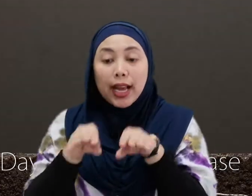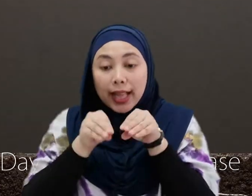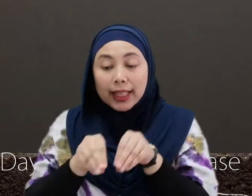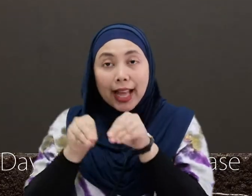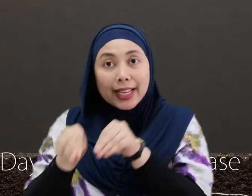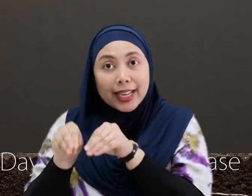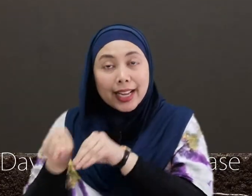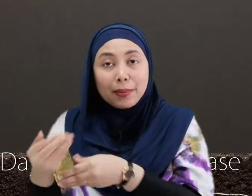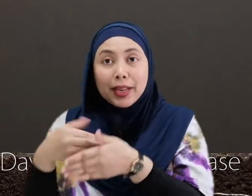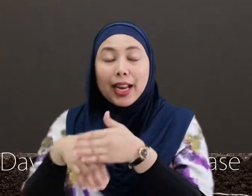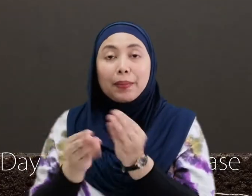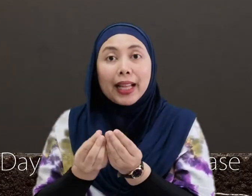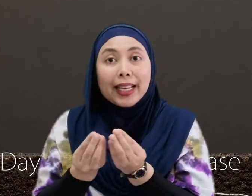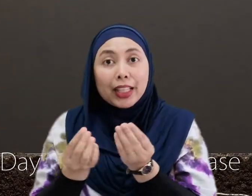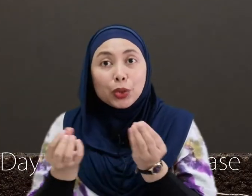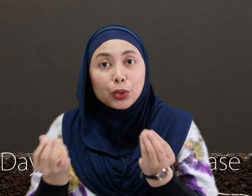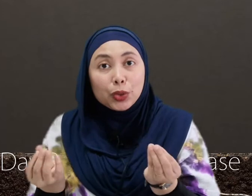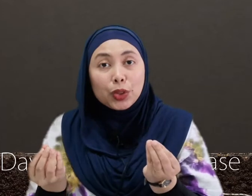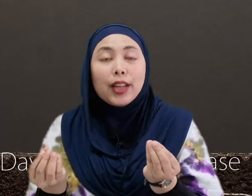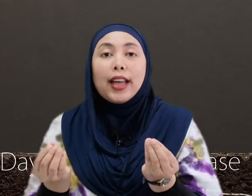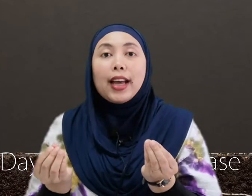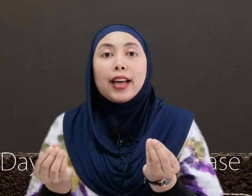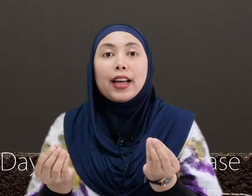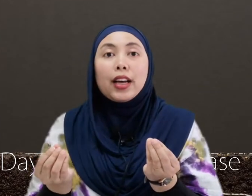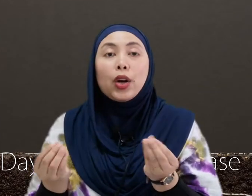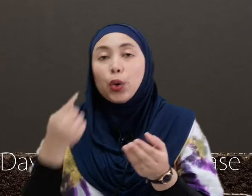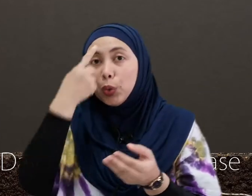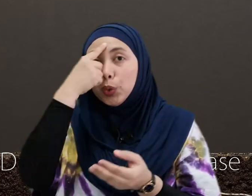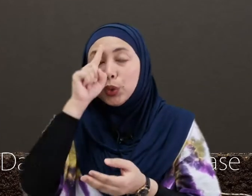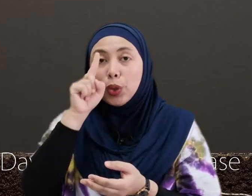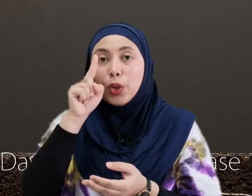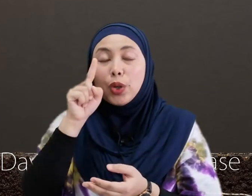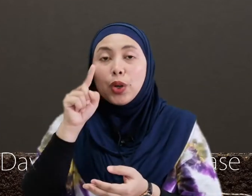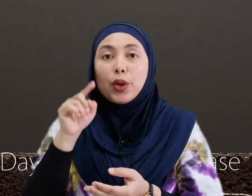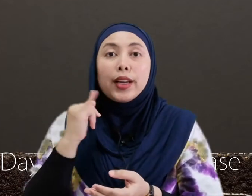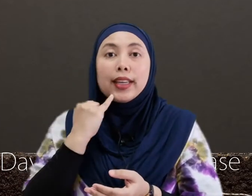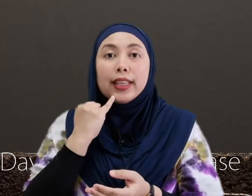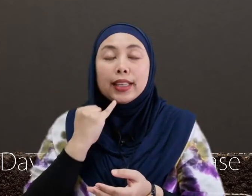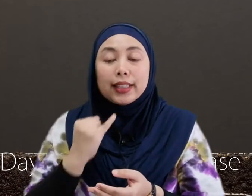tanam dalam tanah itu Untuk ia